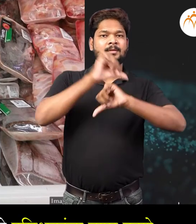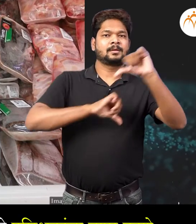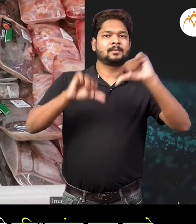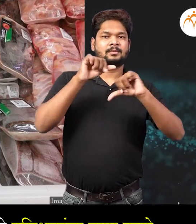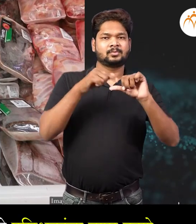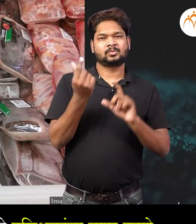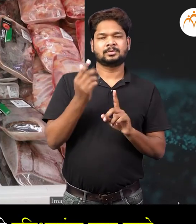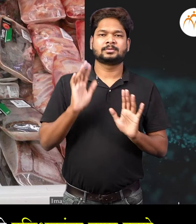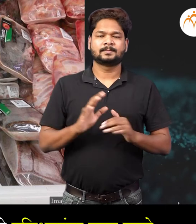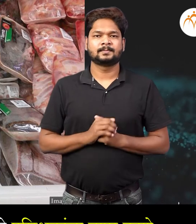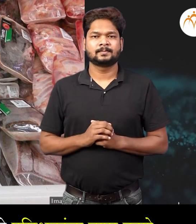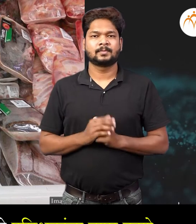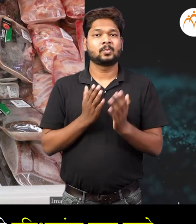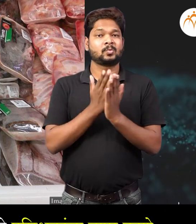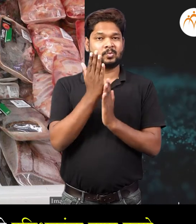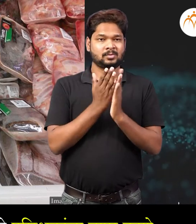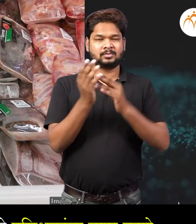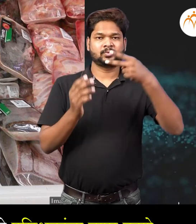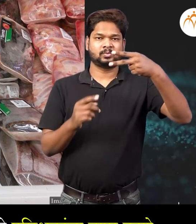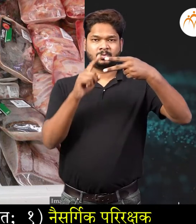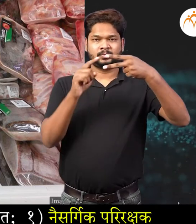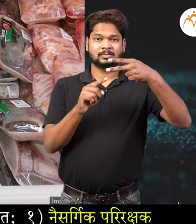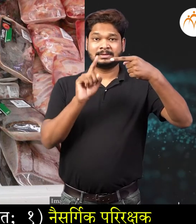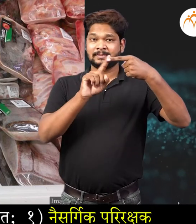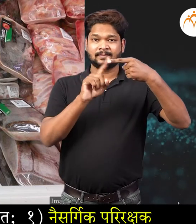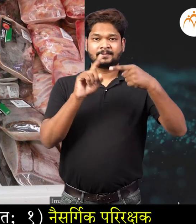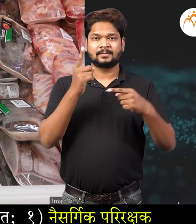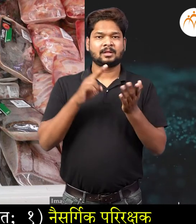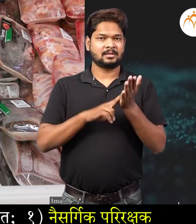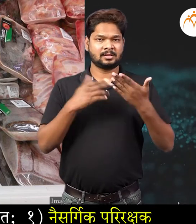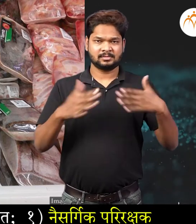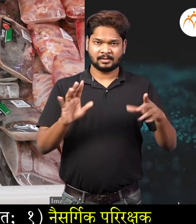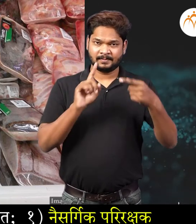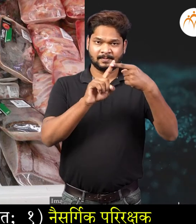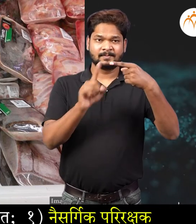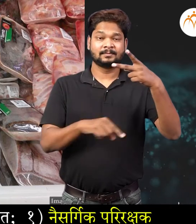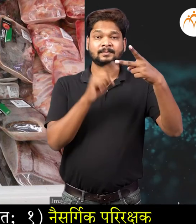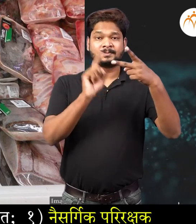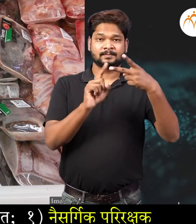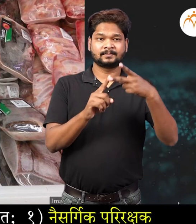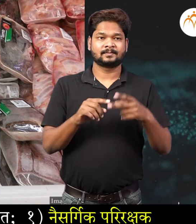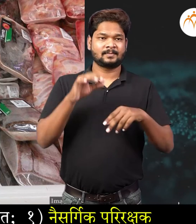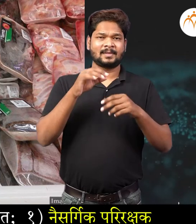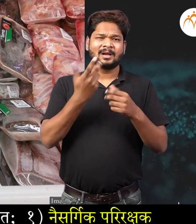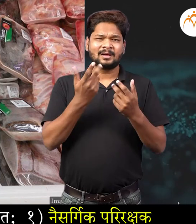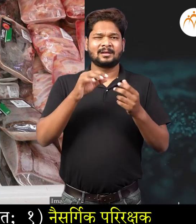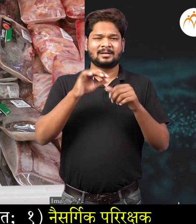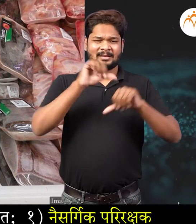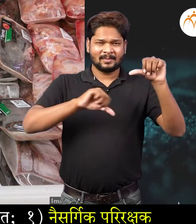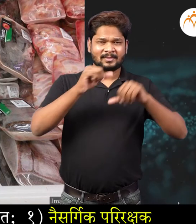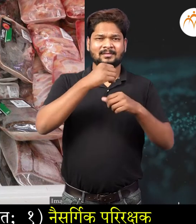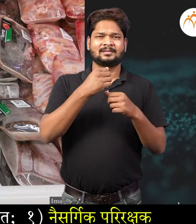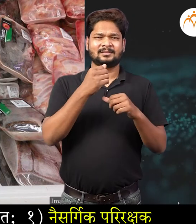नविन पद्दत बंजे परिरक्षकांचा वापर करने दोन प्रकारची परिरक्षक यासता नैसर्गीक परिरक्षक